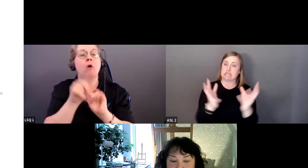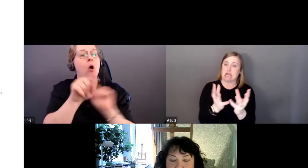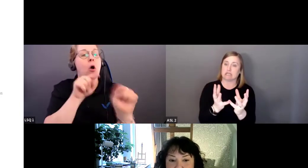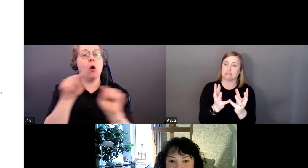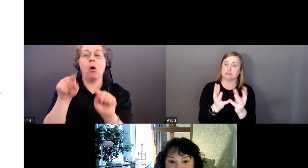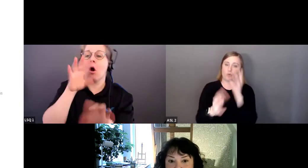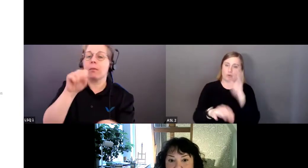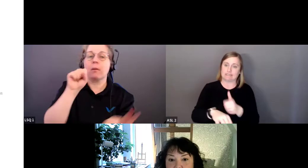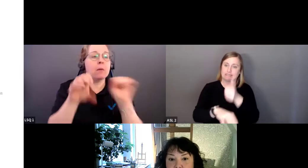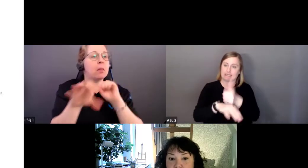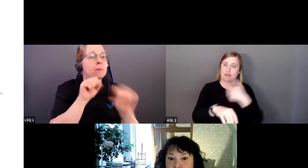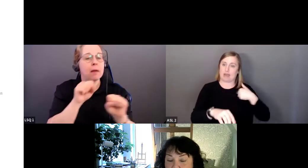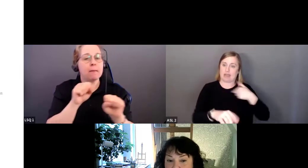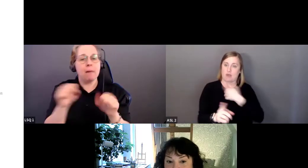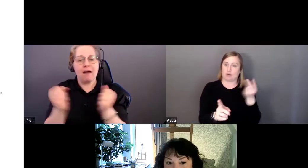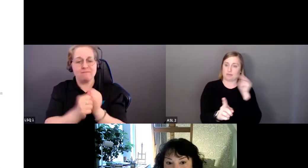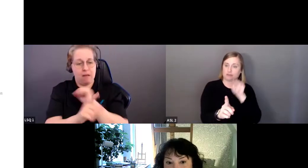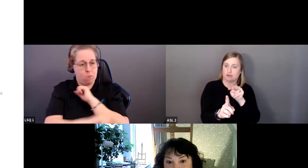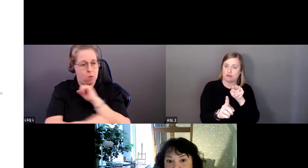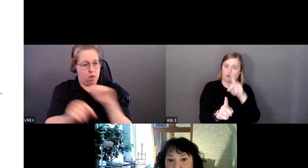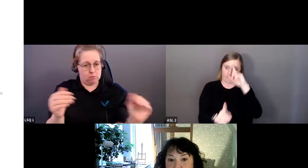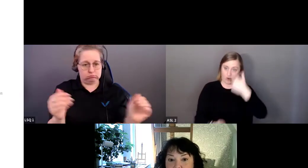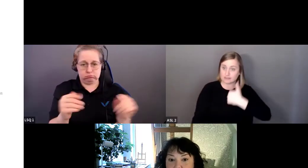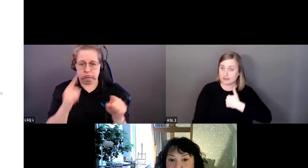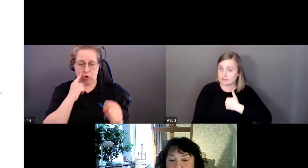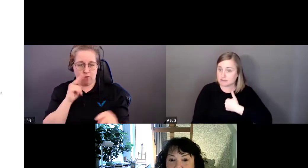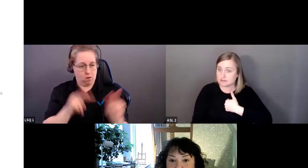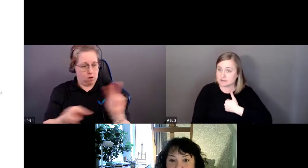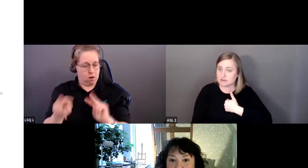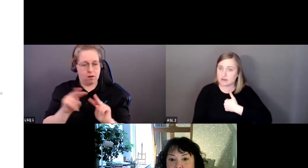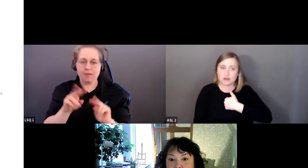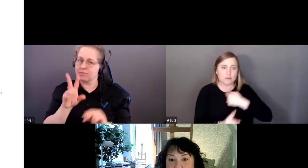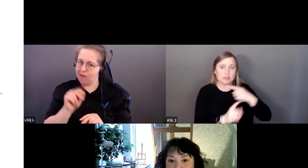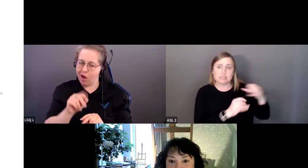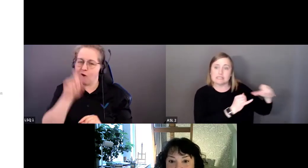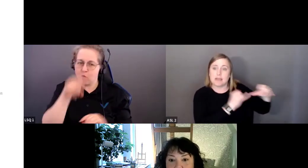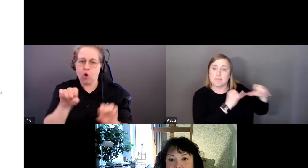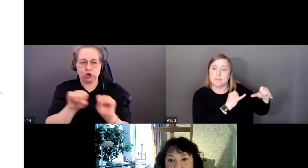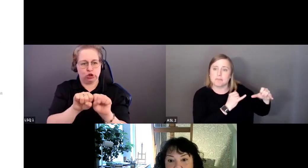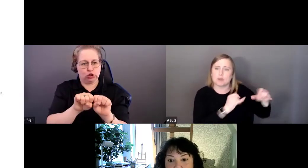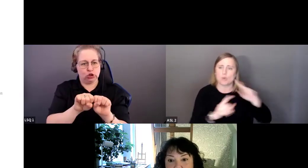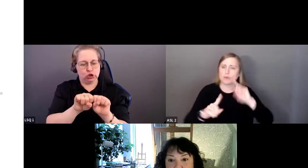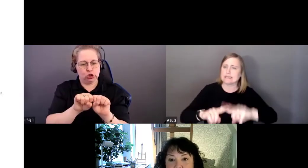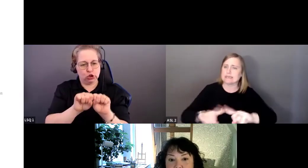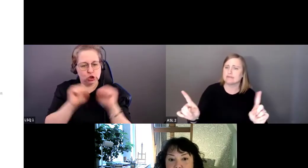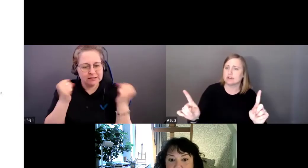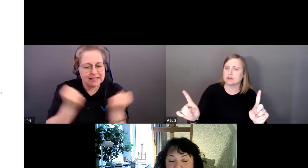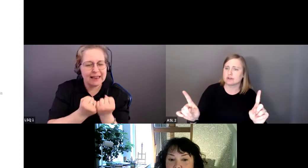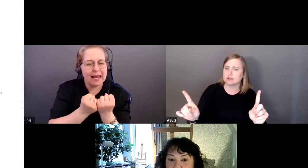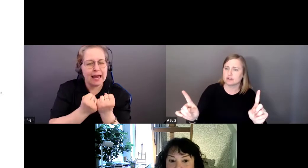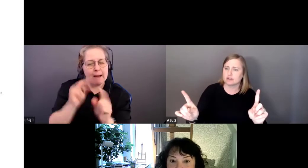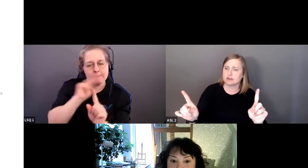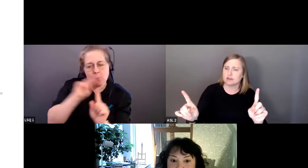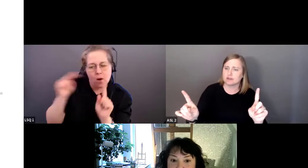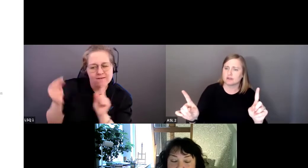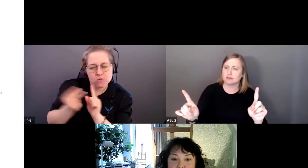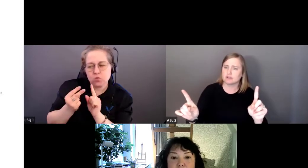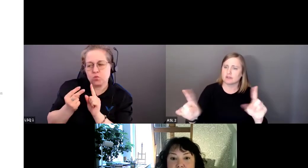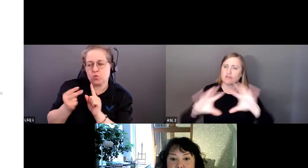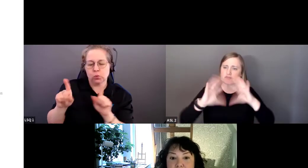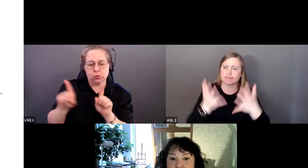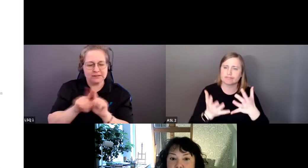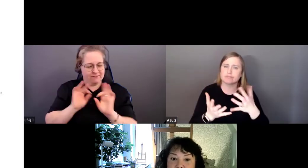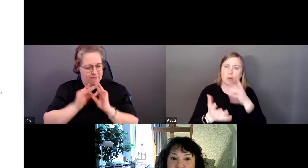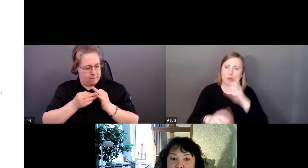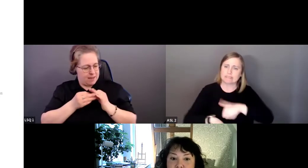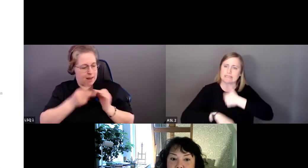ou intrapersonnel. Il faut comprendre comment la société a façonné nos perceptions, celles des gens qui nous ressemblent et celles des gens